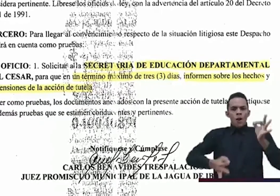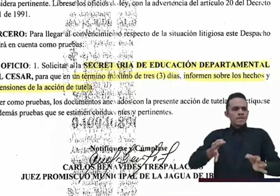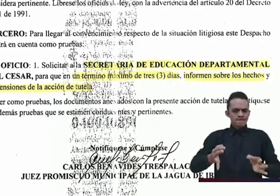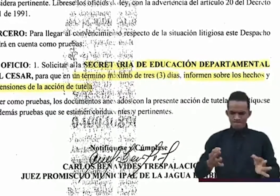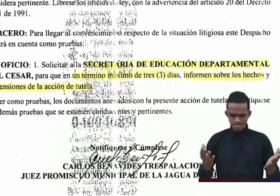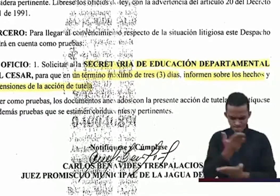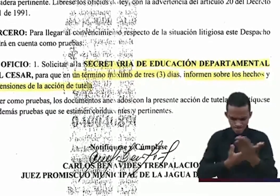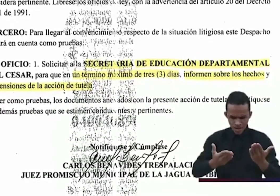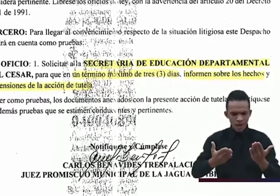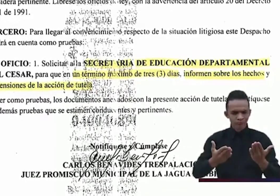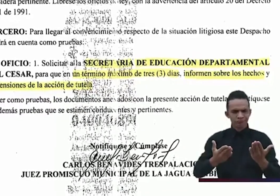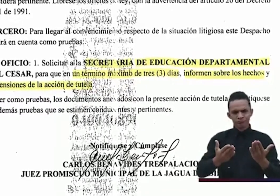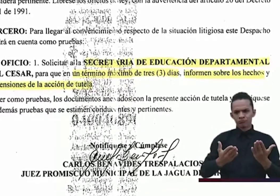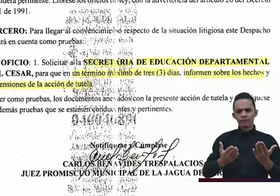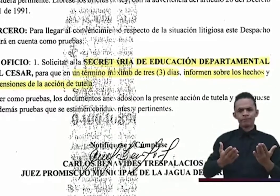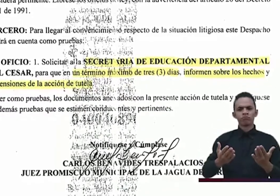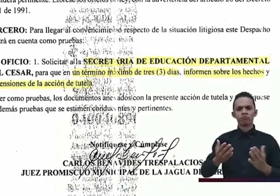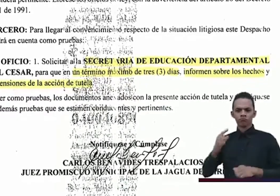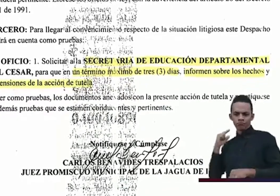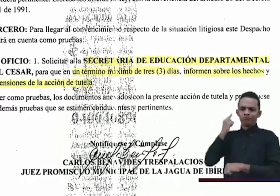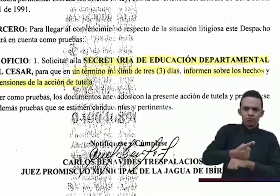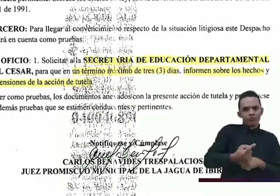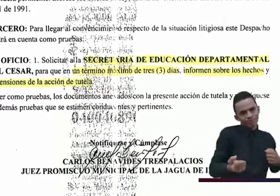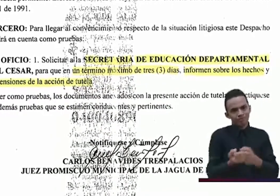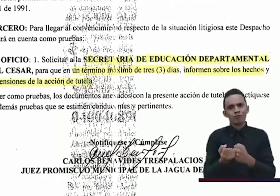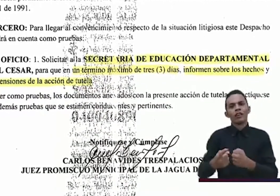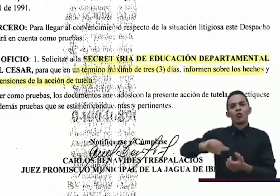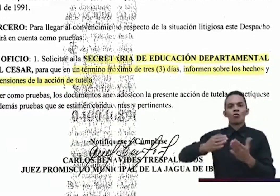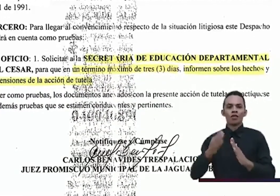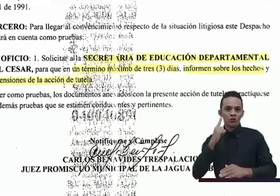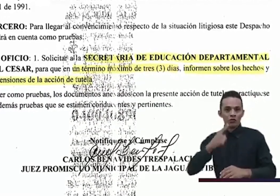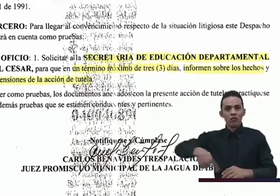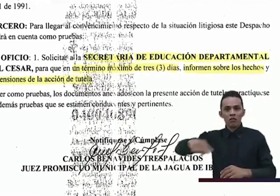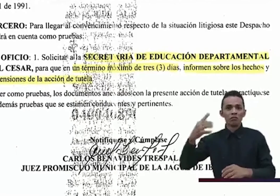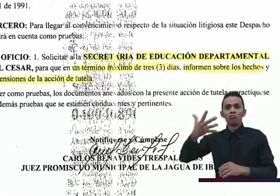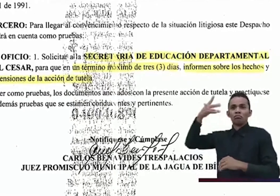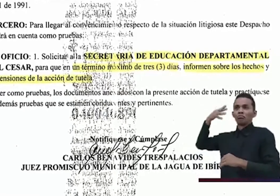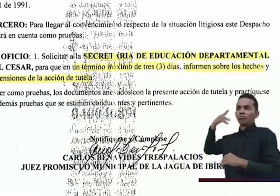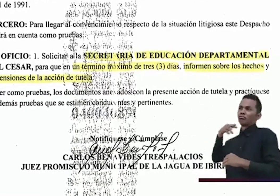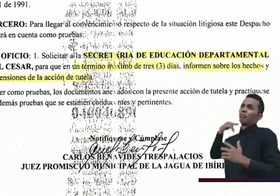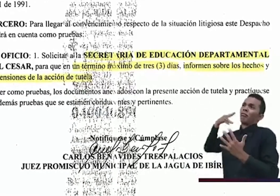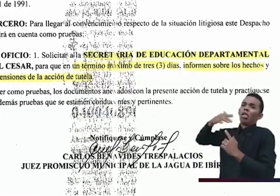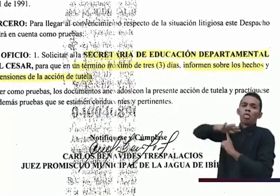imparcialidad y emita un fallo a favor de la comunidad sorda que ha sido históricamente vulnerada